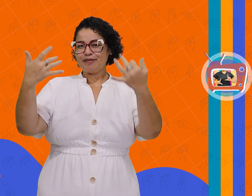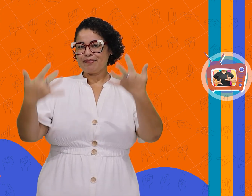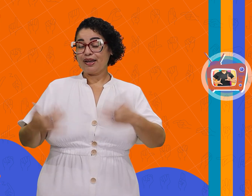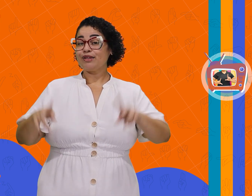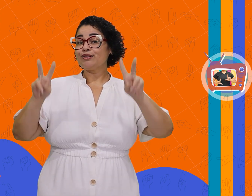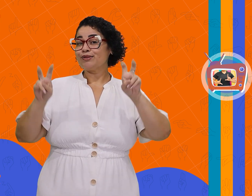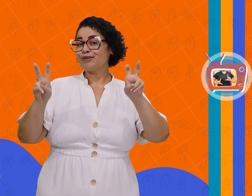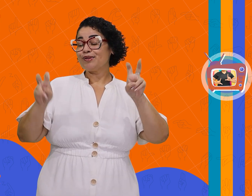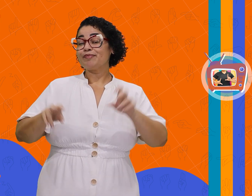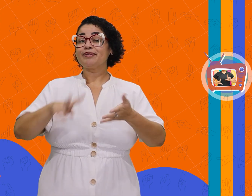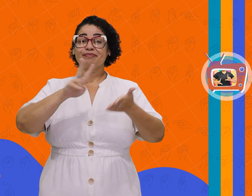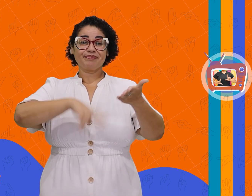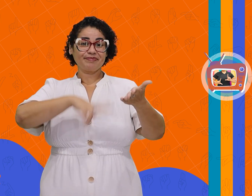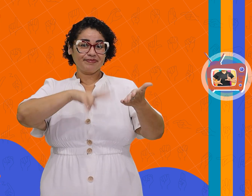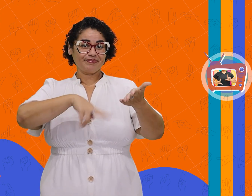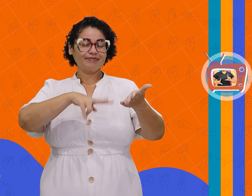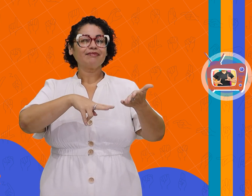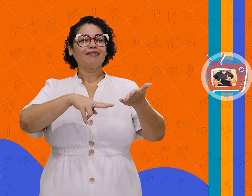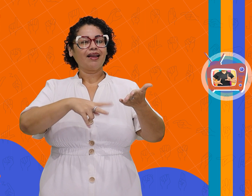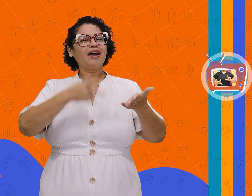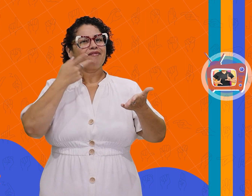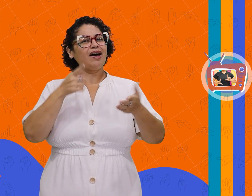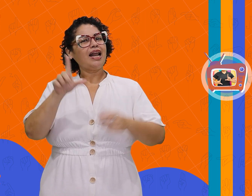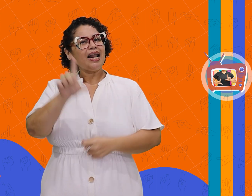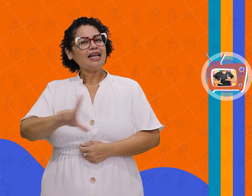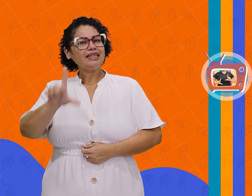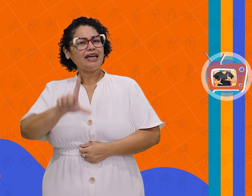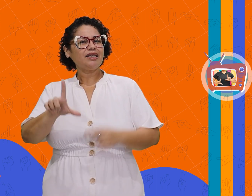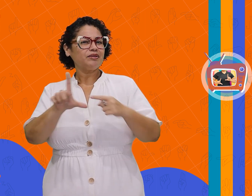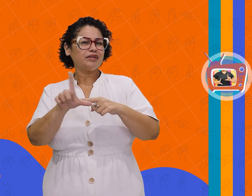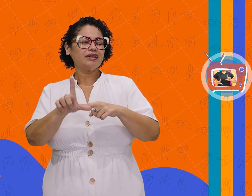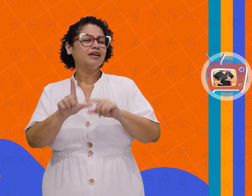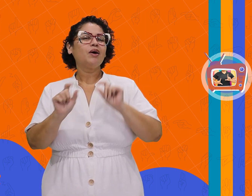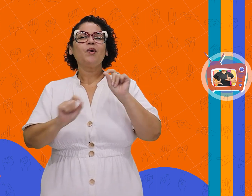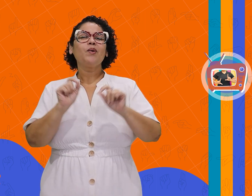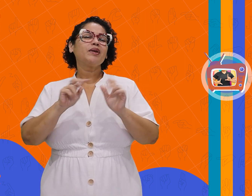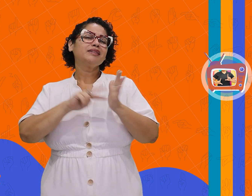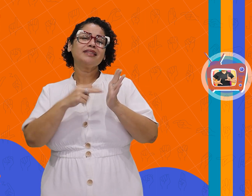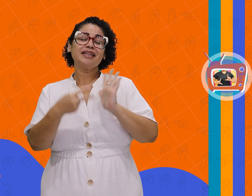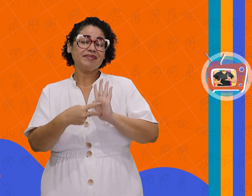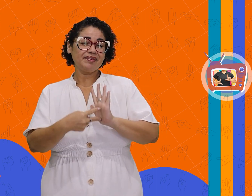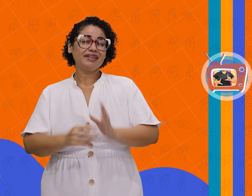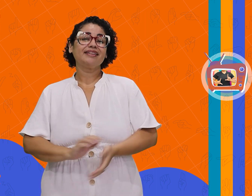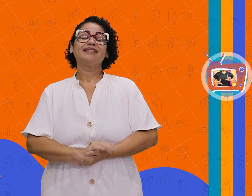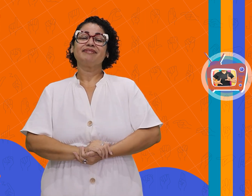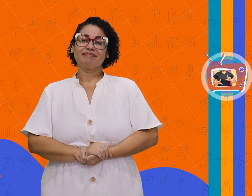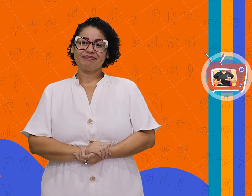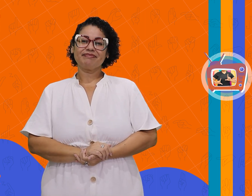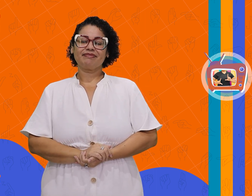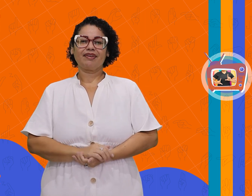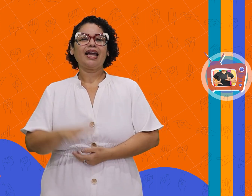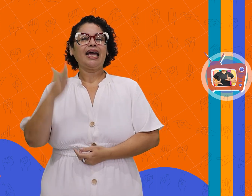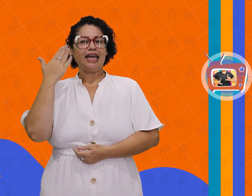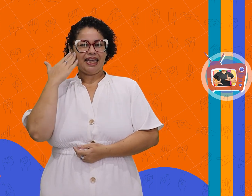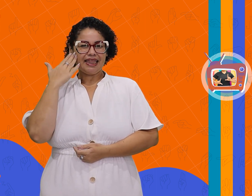leituras. E já que vamos falar de literatura, vamos ver o que se trata? Entende-se por